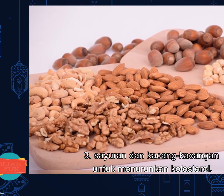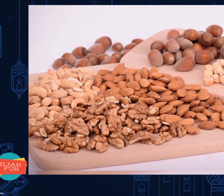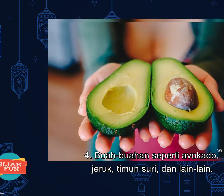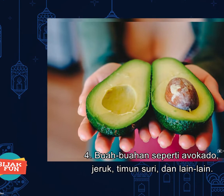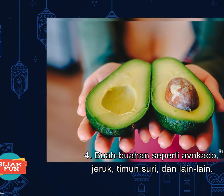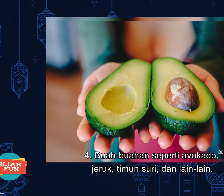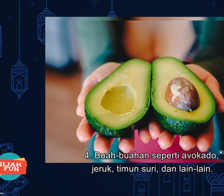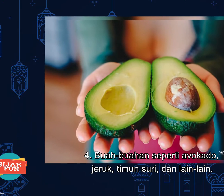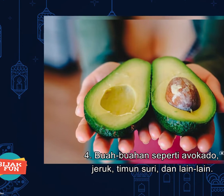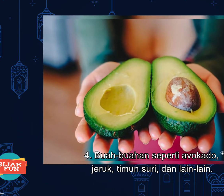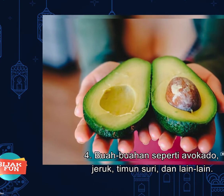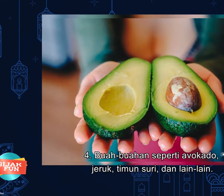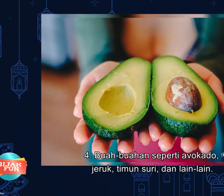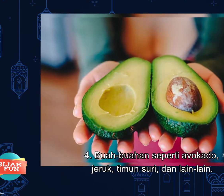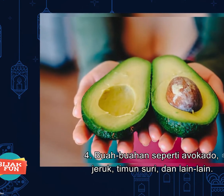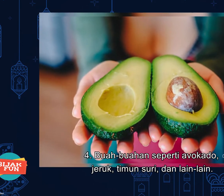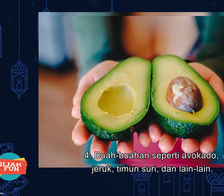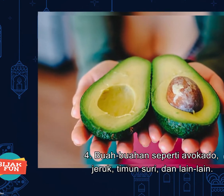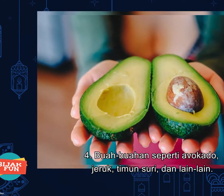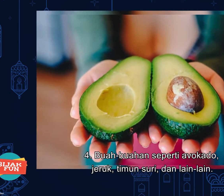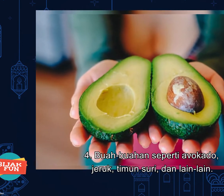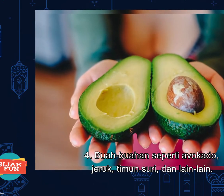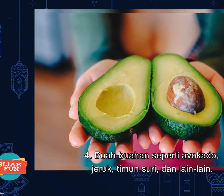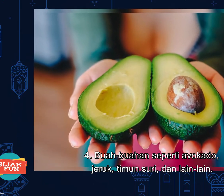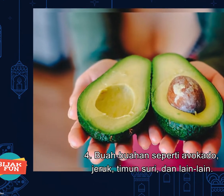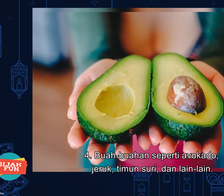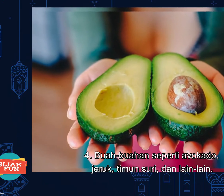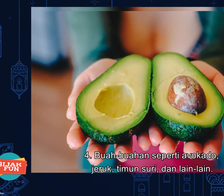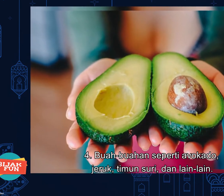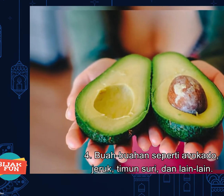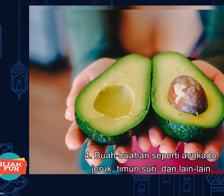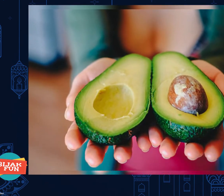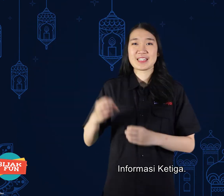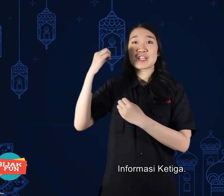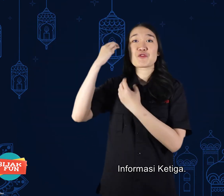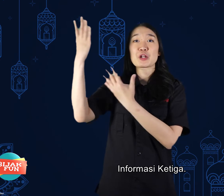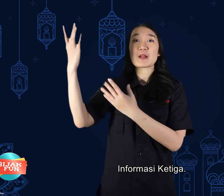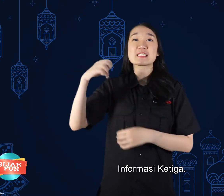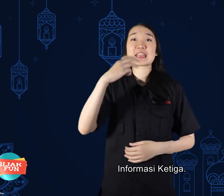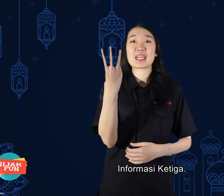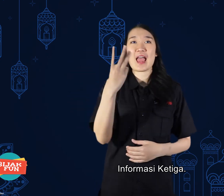Empat, buah-buahan seperti avokado, jeruk, timun suri, dan lain-lain. Informasi ketiga,